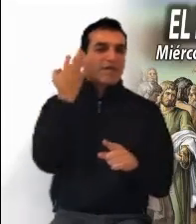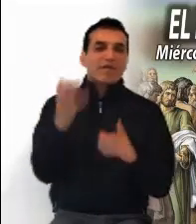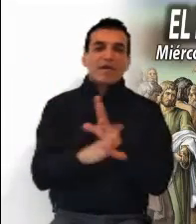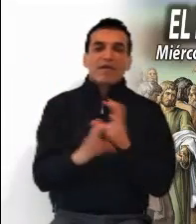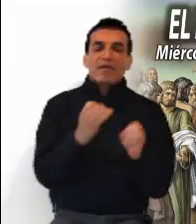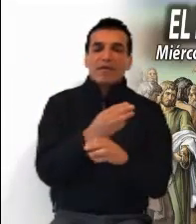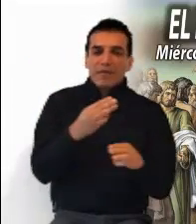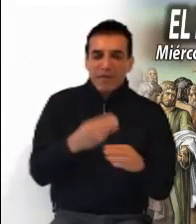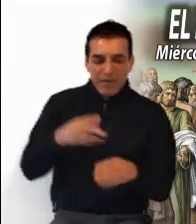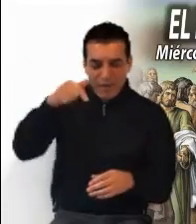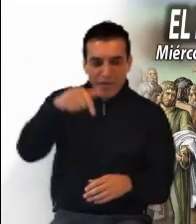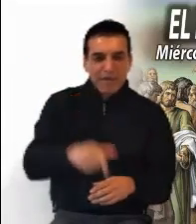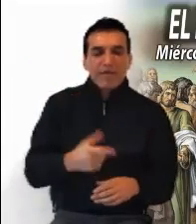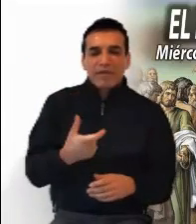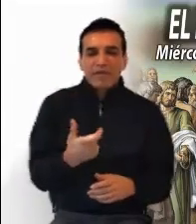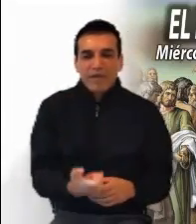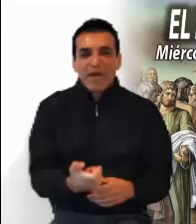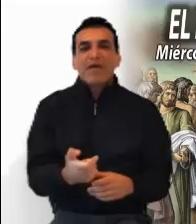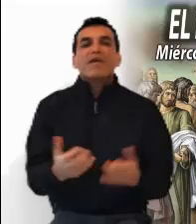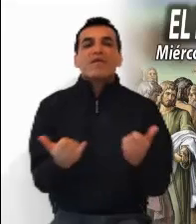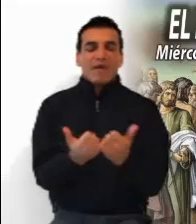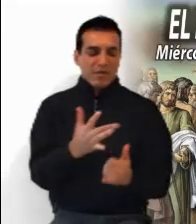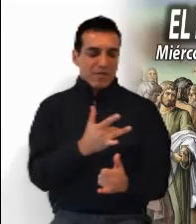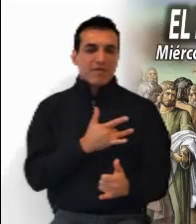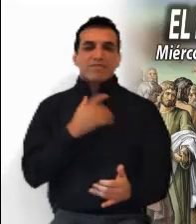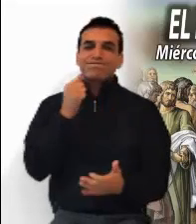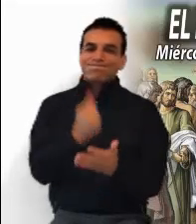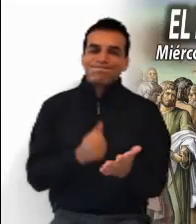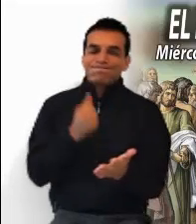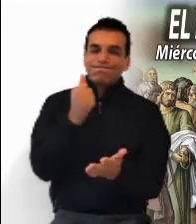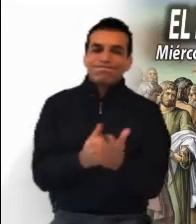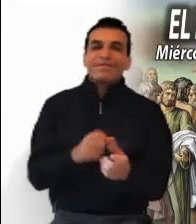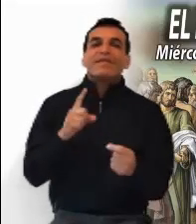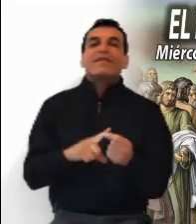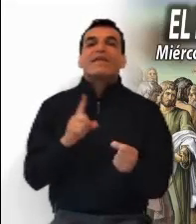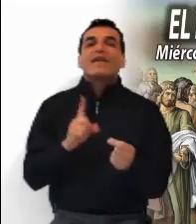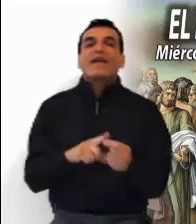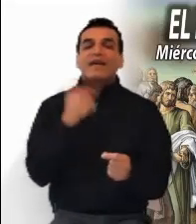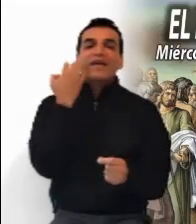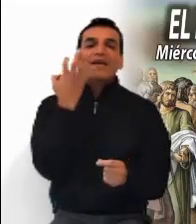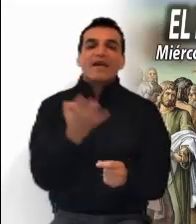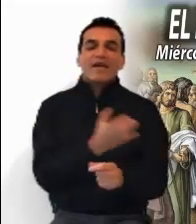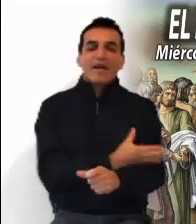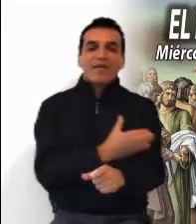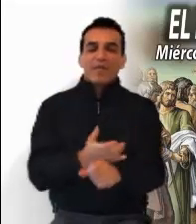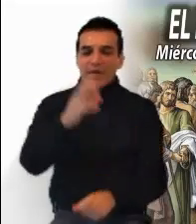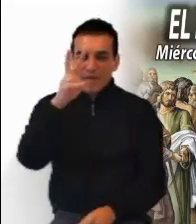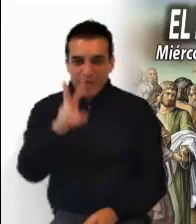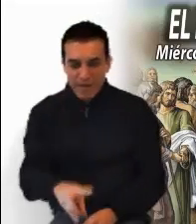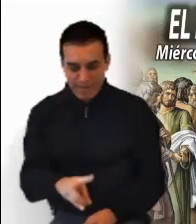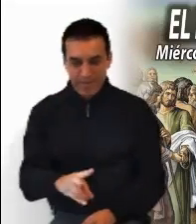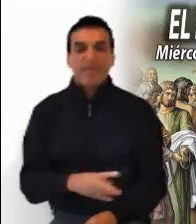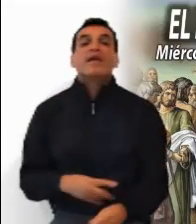Un desapego del corazón y coherencia en el seguimiento exige a quien lo quiera acompañar.